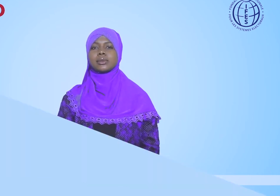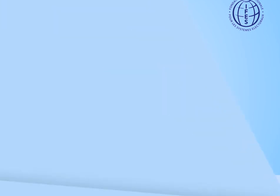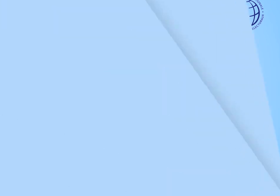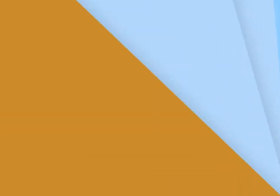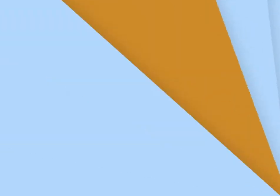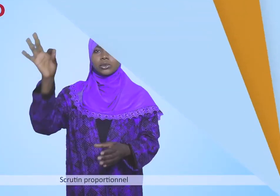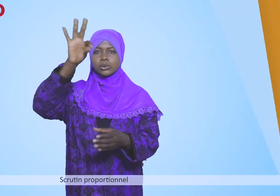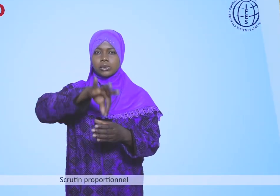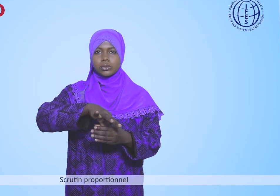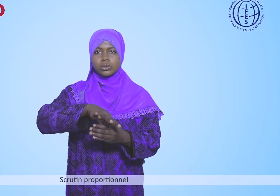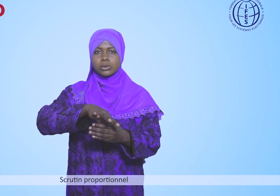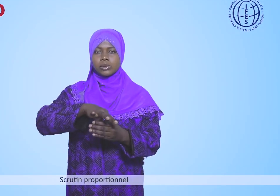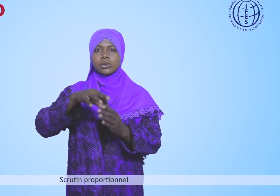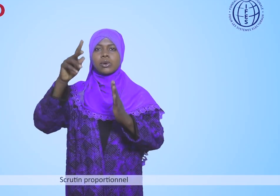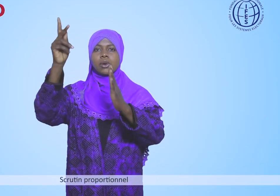Scrutin proportionnel